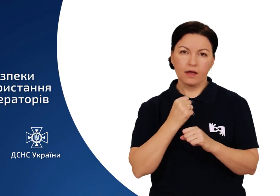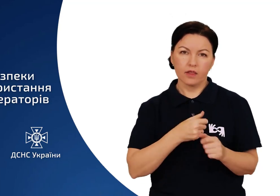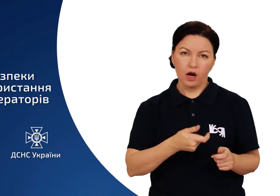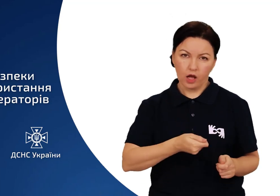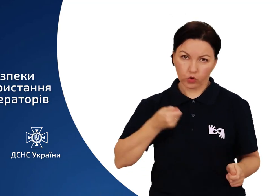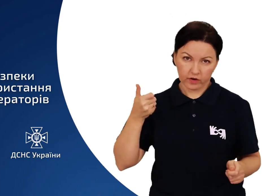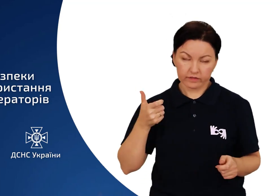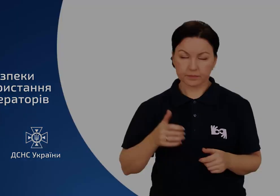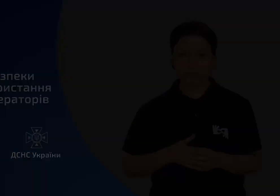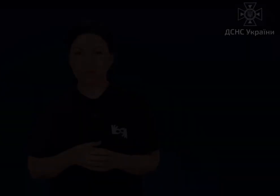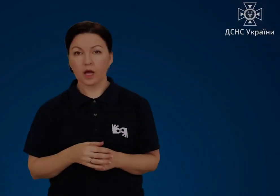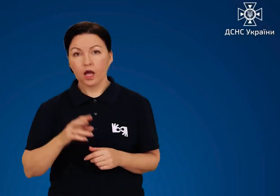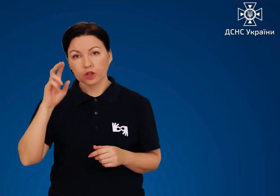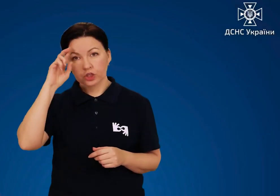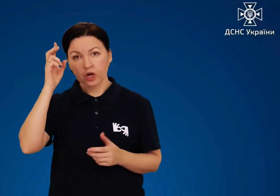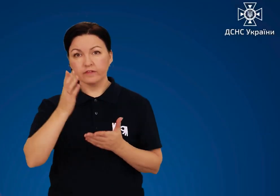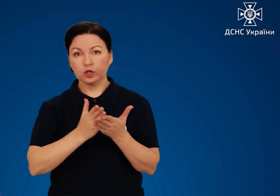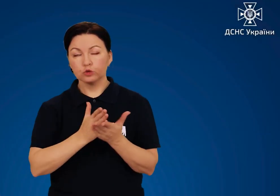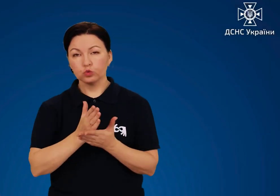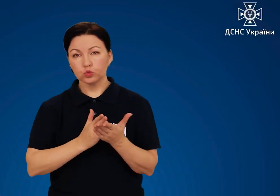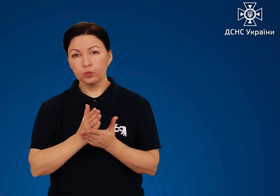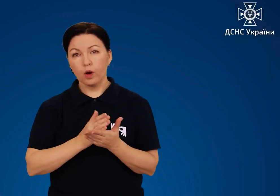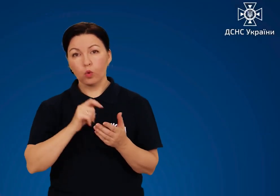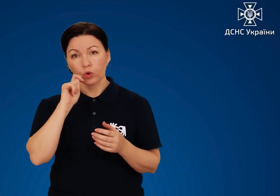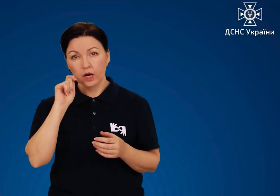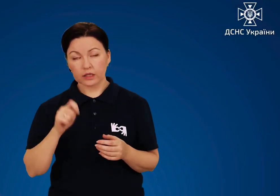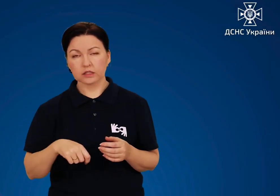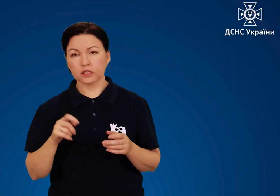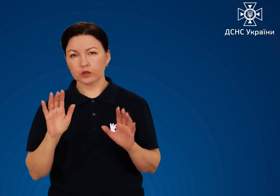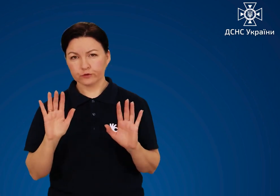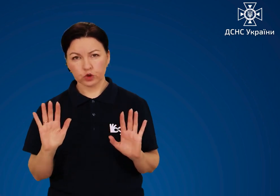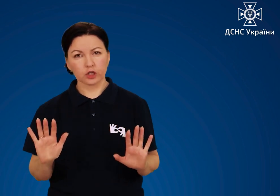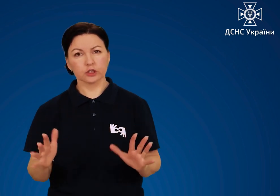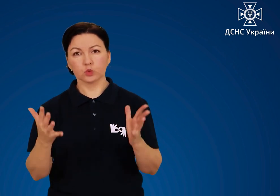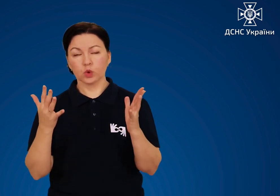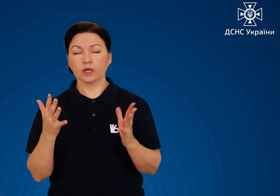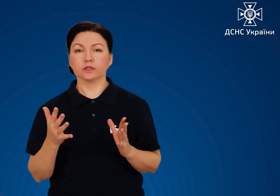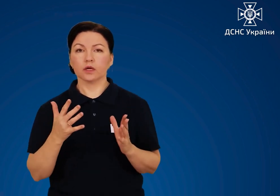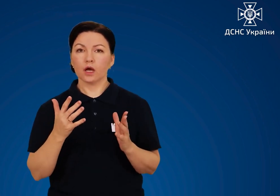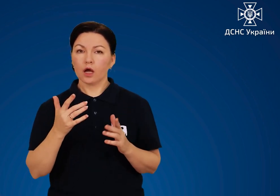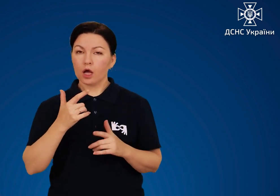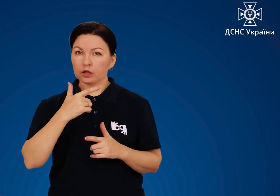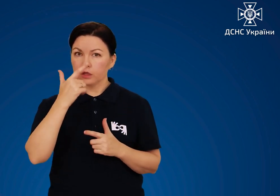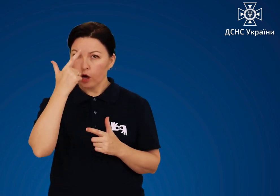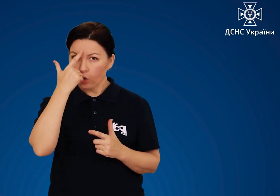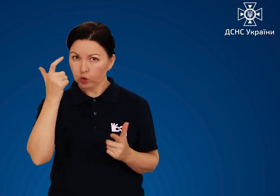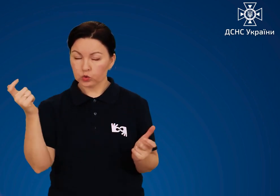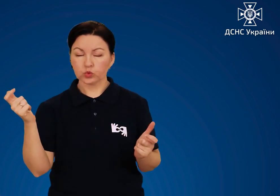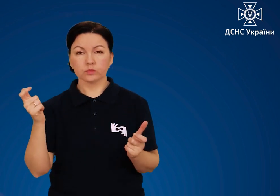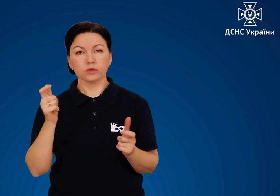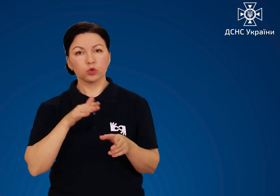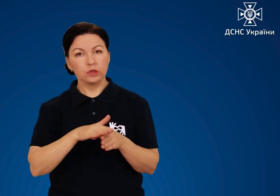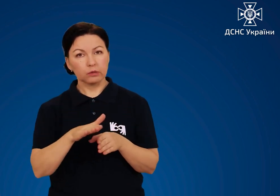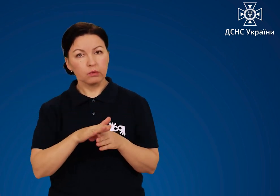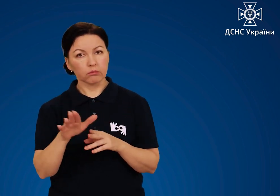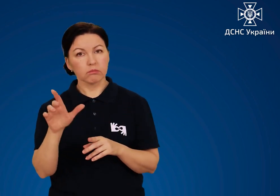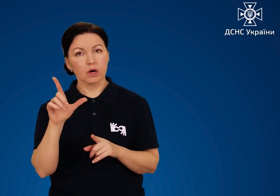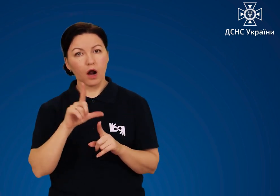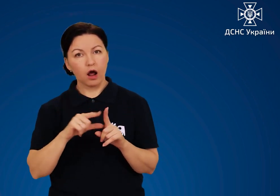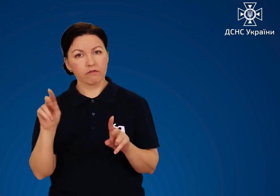Державна служба України з надзвичайних ситуацій наголошує дотримуватися правил